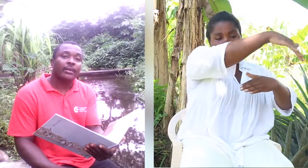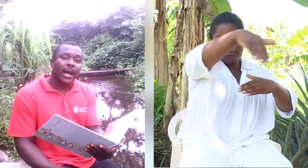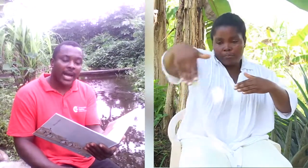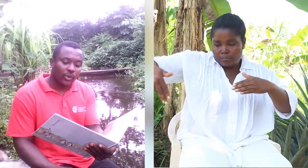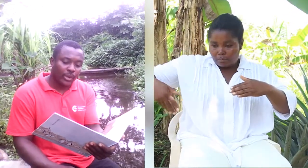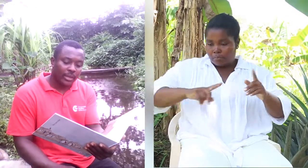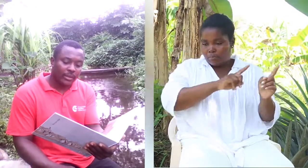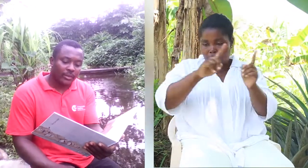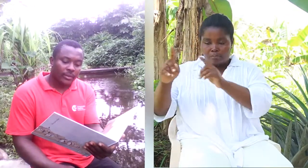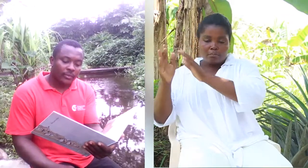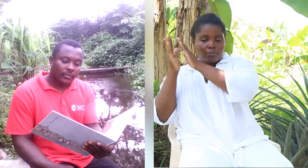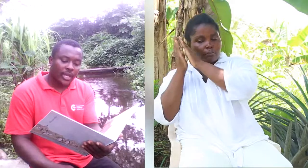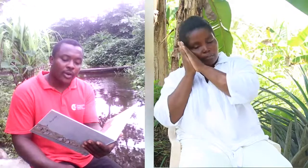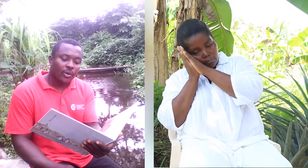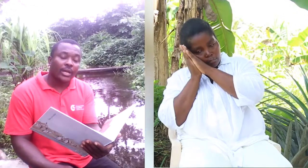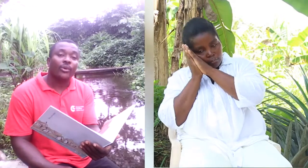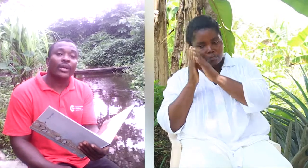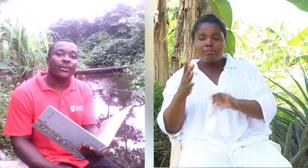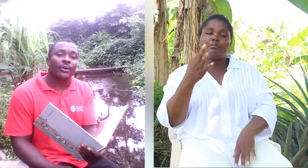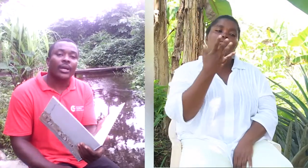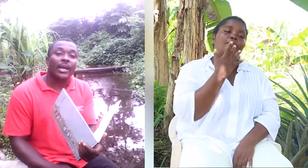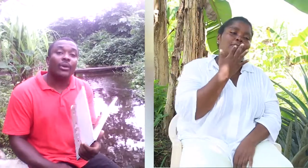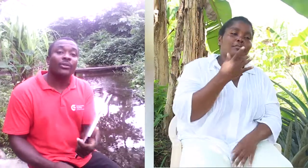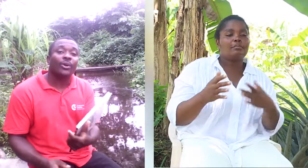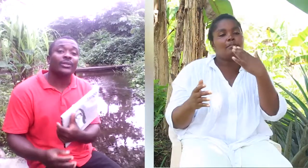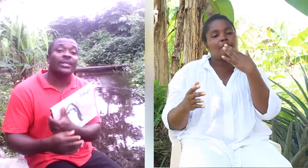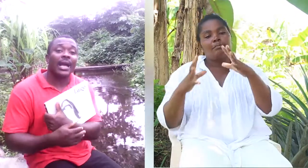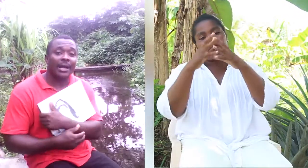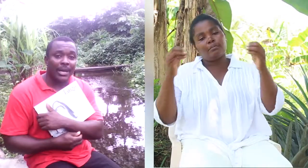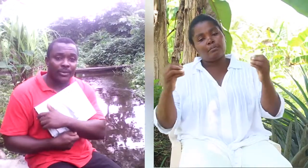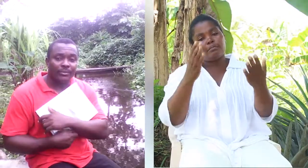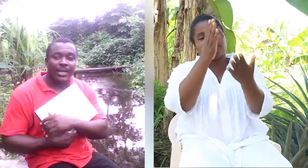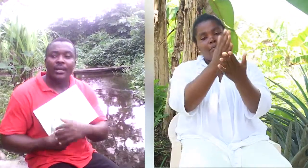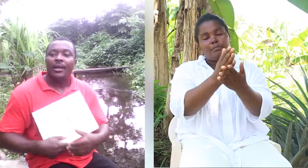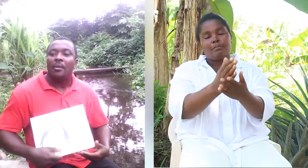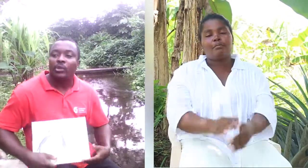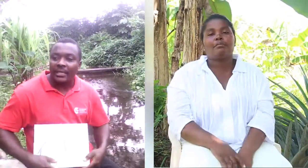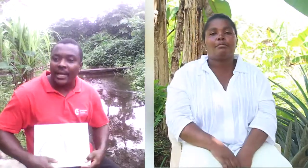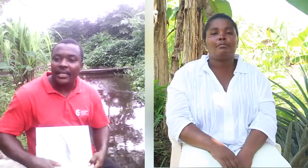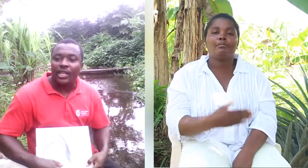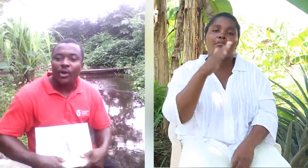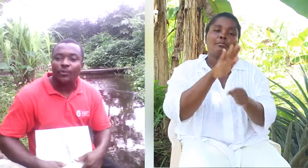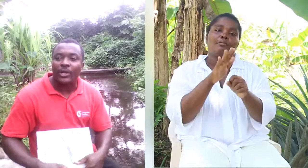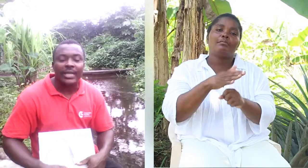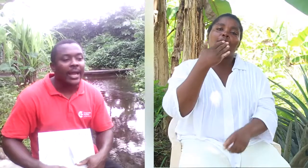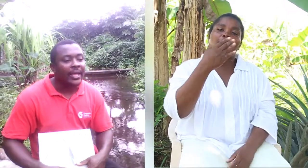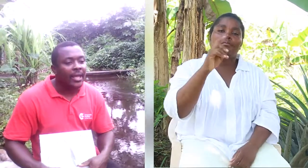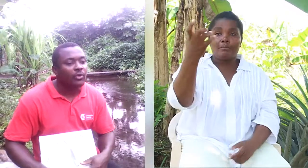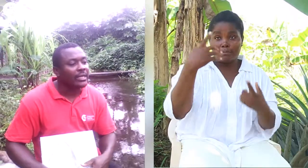iba a dormir. Y colorín colorado, el cuento se ha acabado. Muchas gracias, chicos, por estar ahí. Muchas